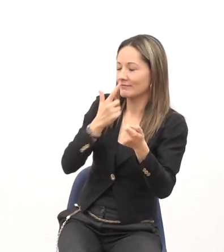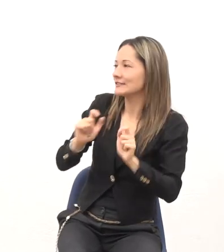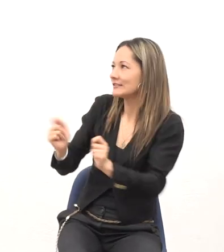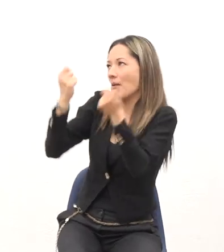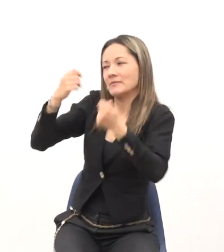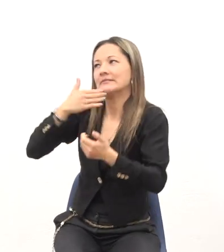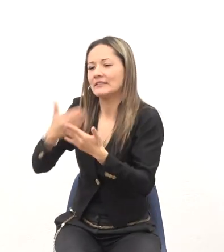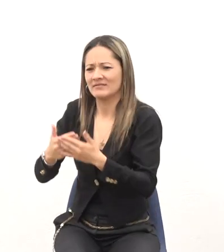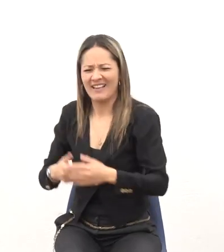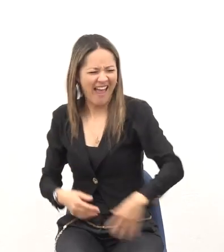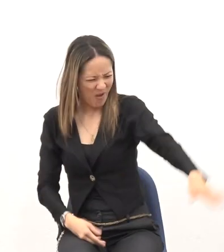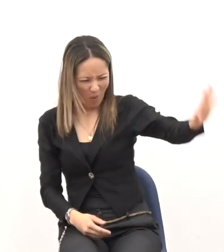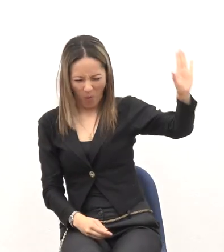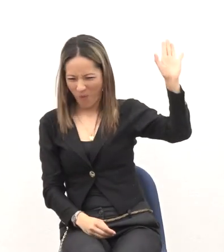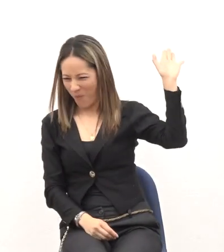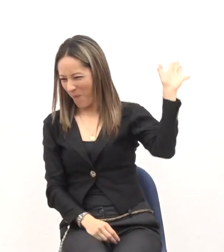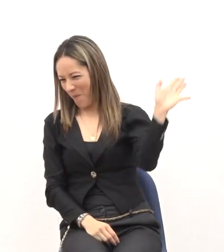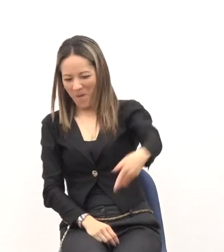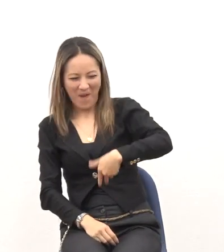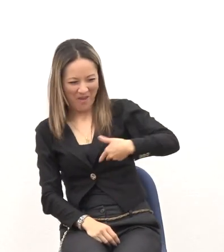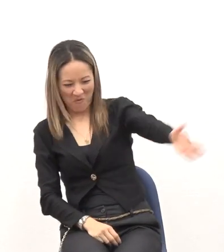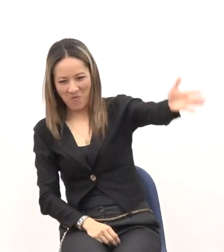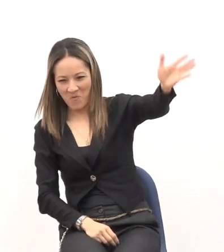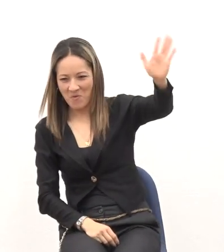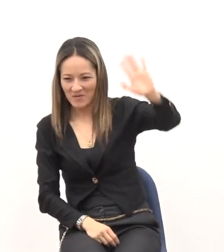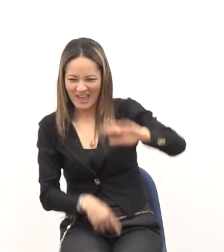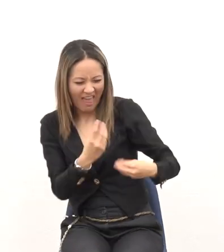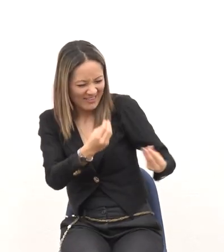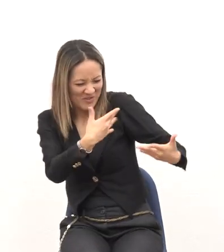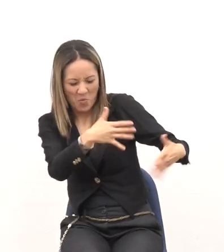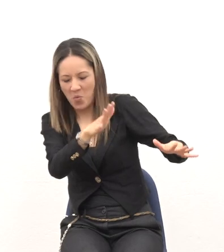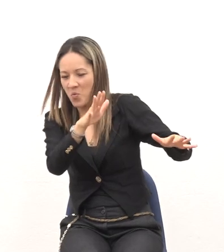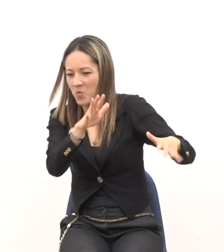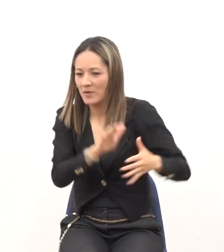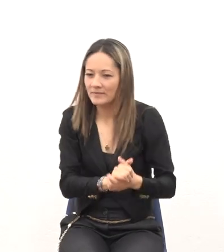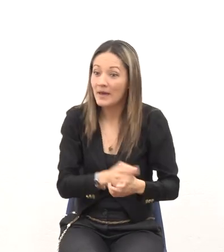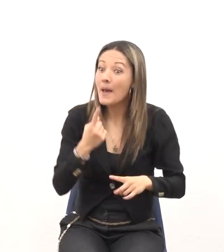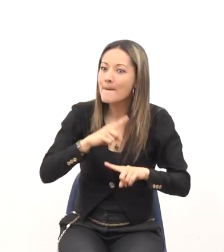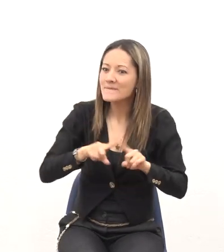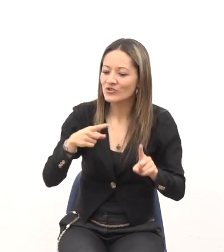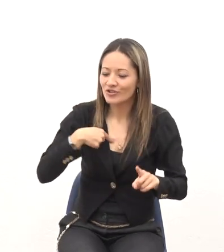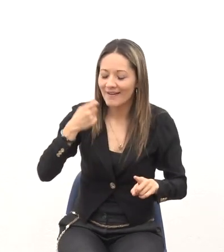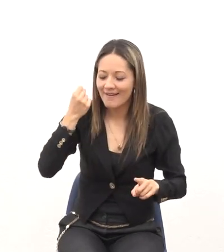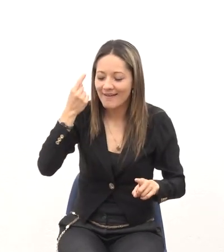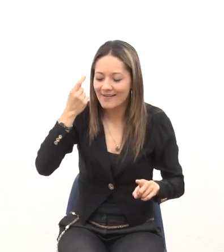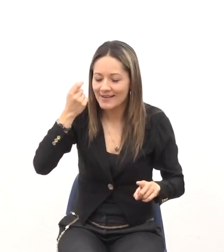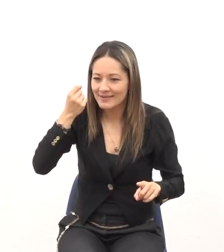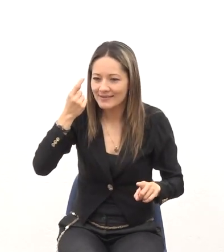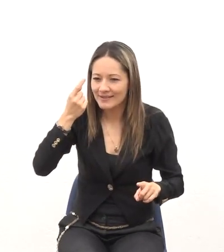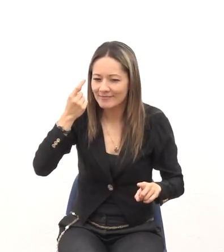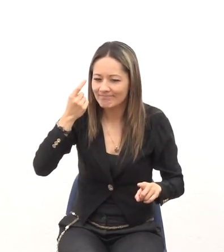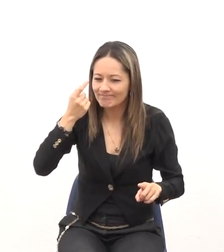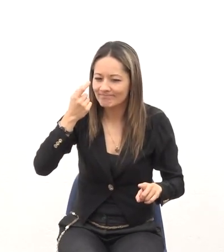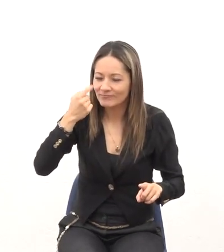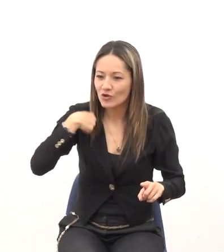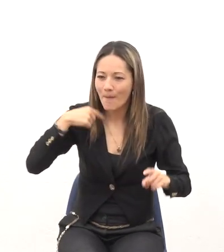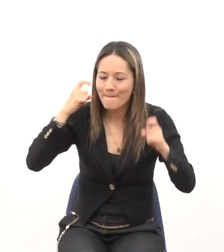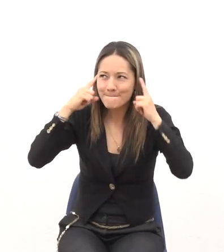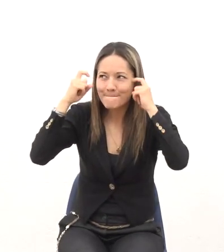Pero no Usted queda con Esas vainas Pero yo no estaba Entendiendo Yo estaba Yo estaba pensando Que era que Dios Tenía